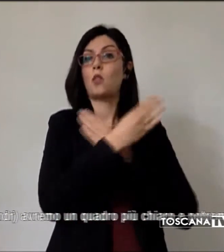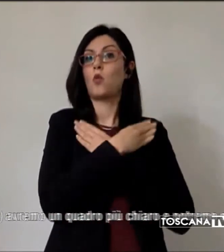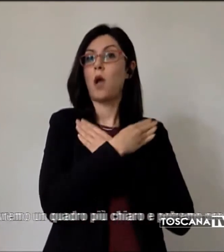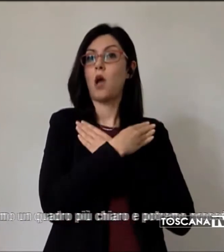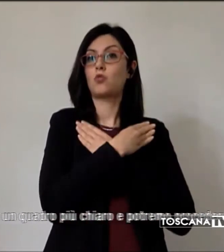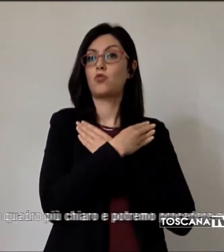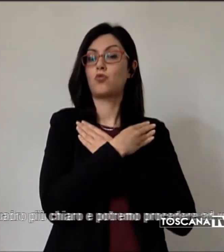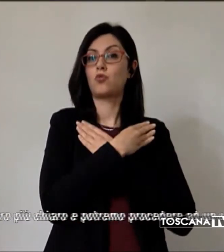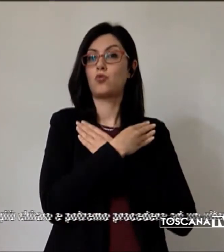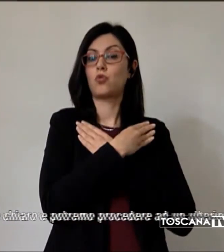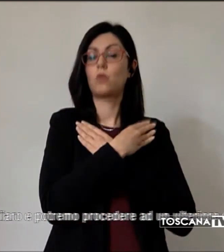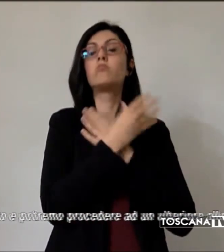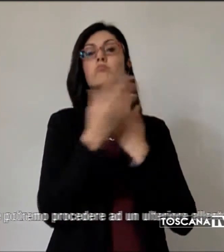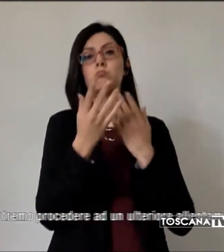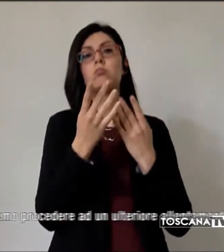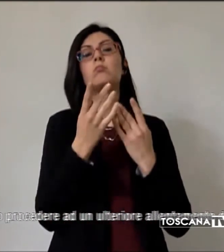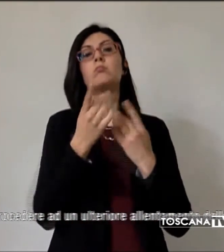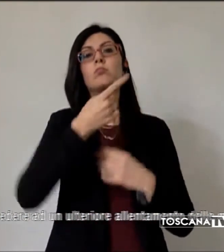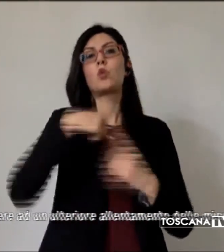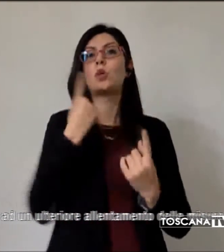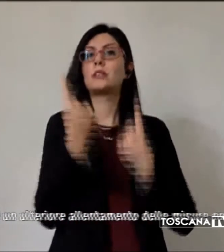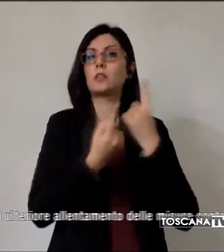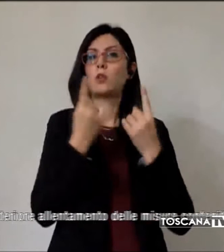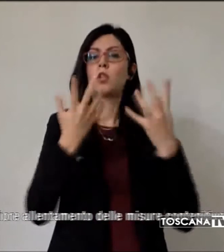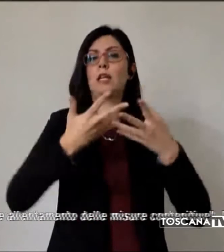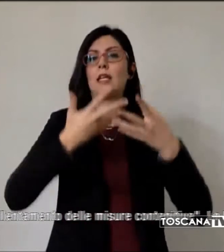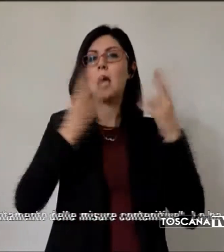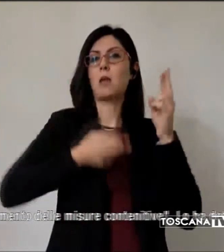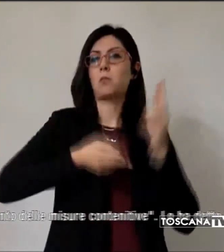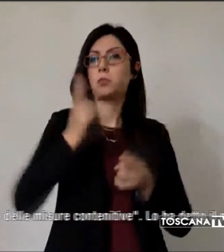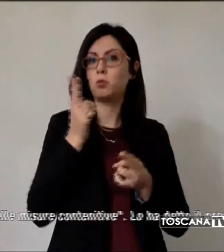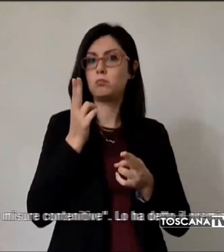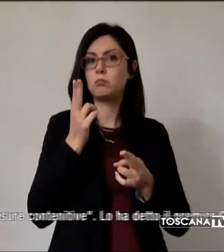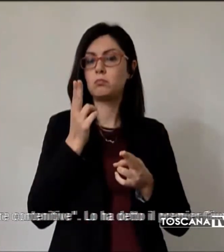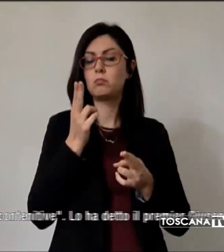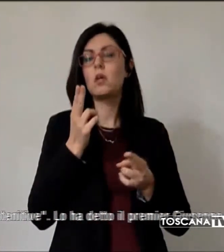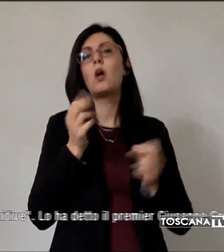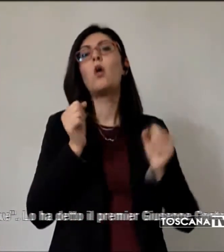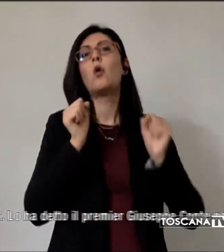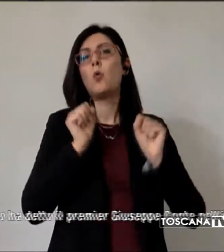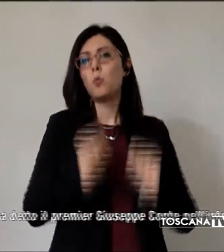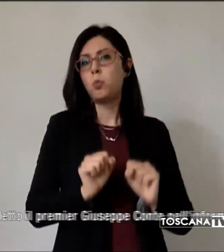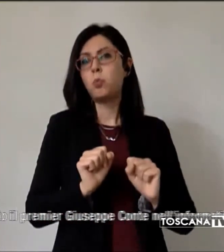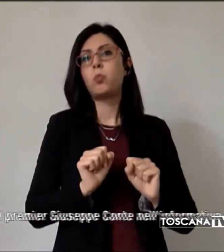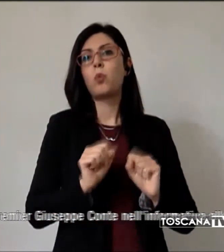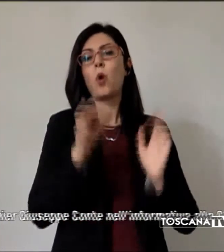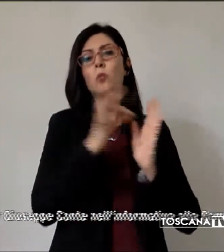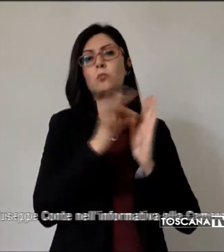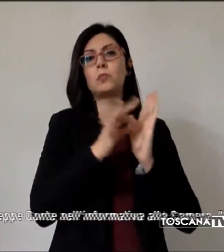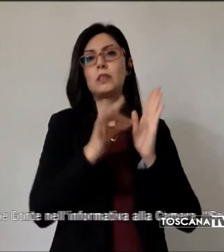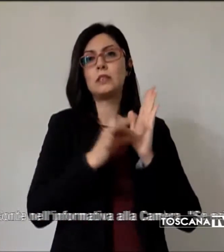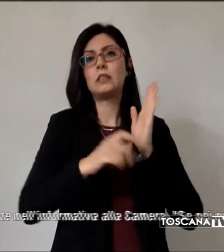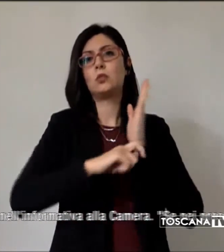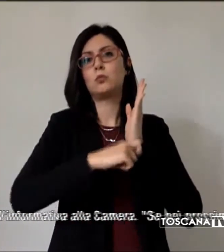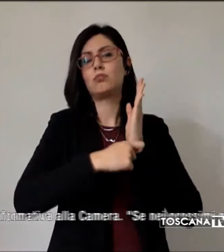un quadro più chiaro e potremo procedere ad un ulteriore allentamento delle misure contenitive.